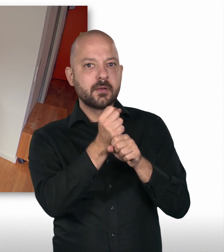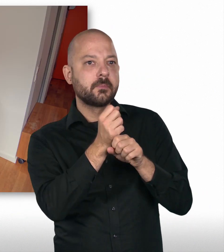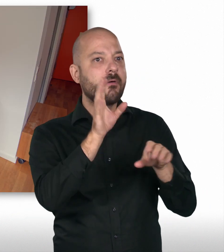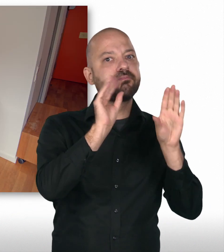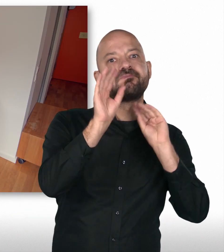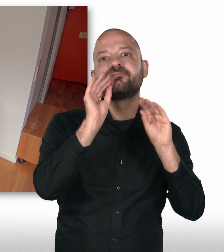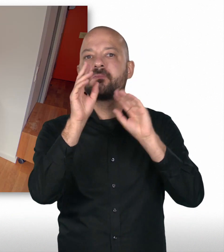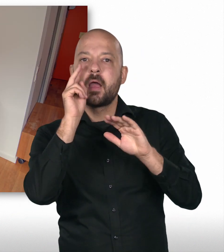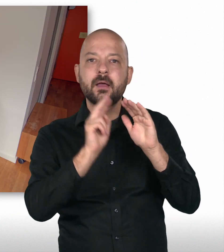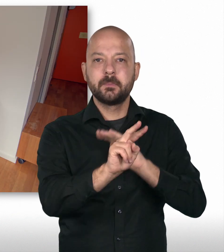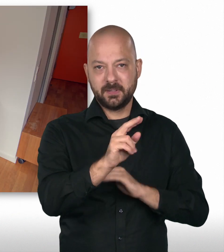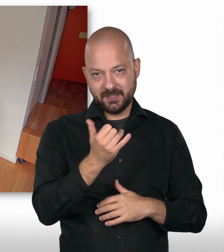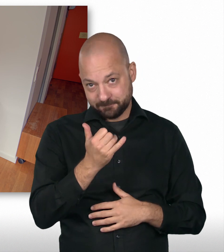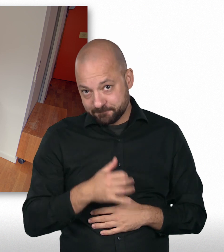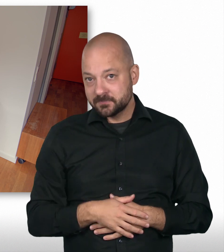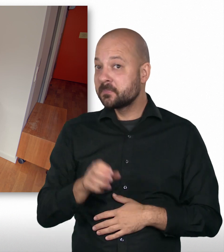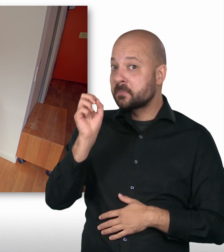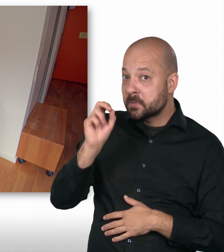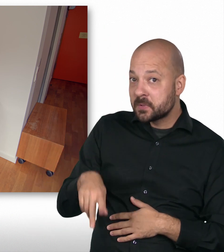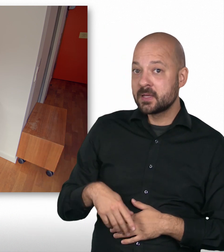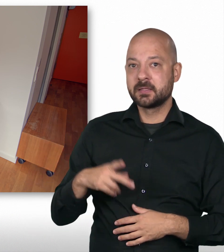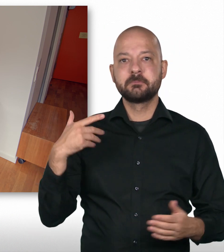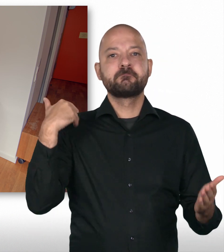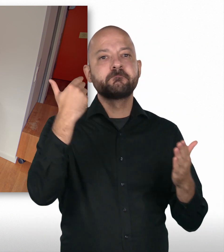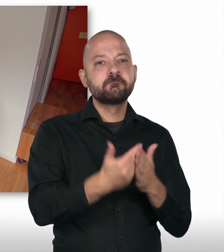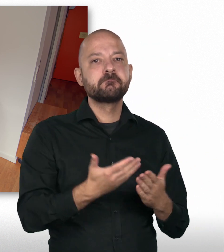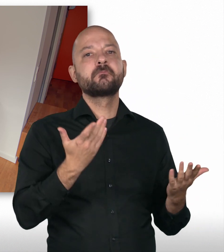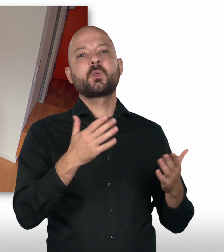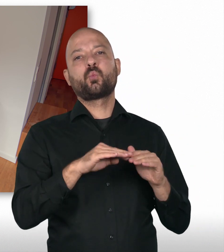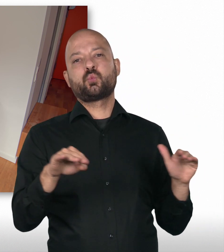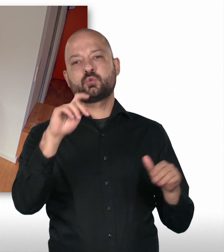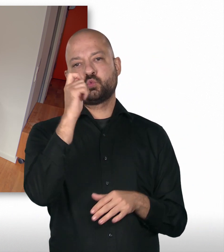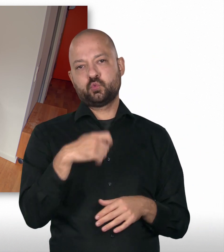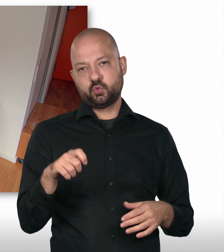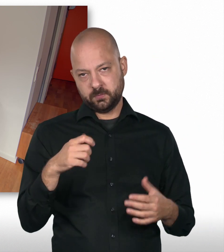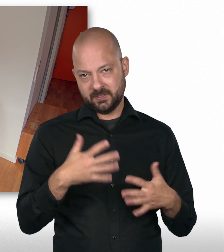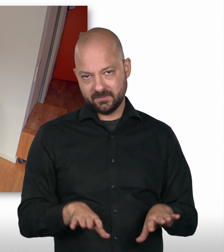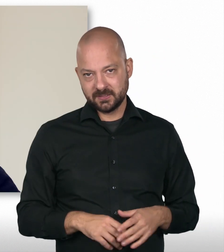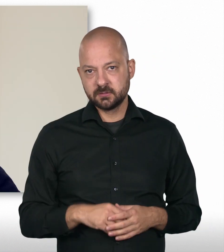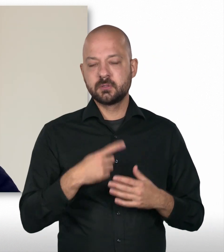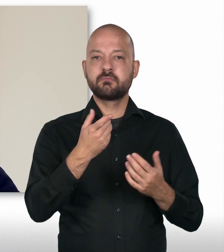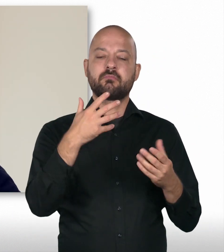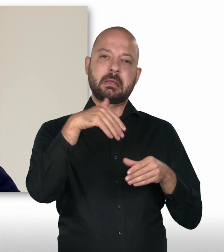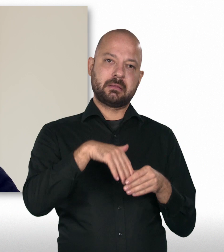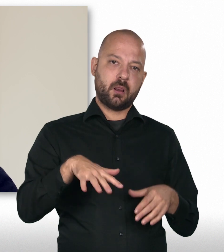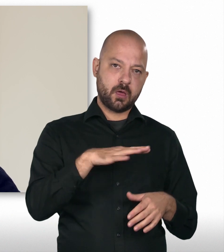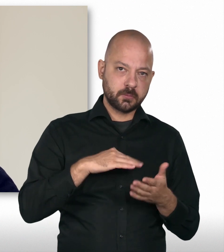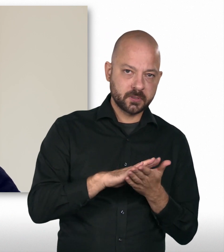glaube, es ist sehr spannend, da zu arbeiten, Einblicke zu bekommen. Okay. Genau, und bisher hatte ich in meiner Ausbildung ein Grundstudium gehabt und ein Inlandspraktikum.